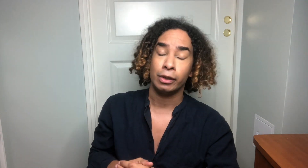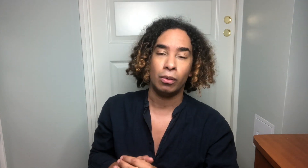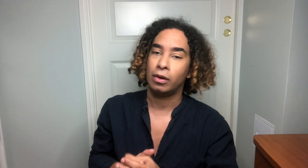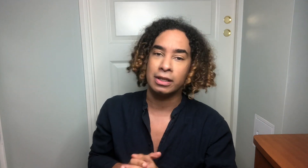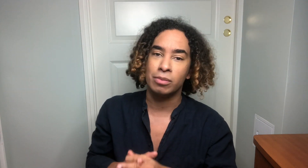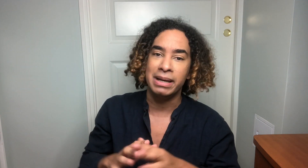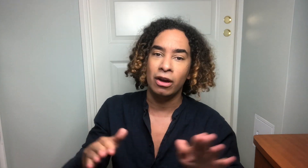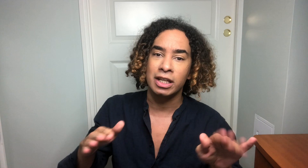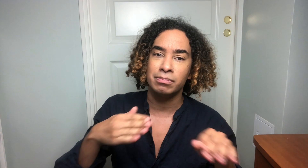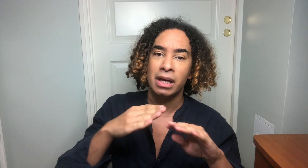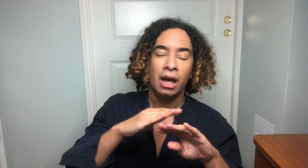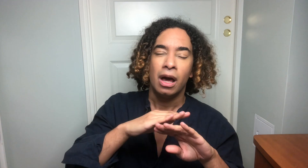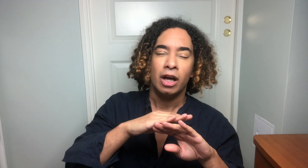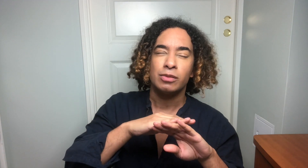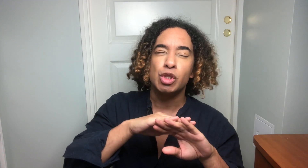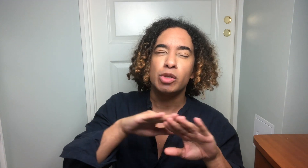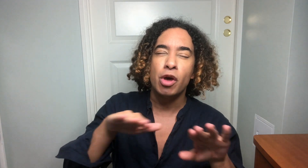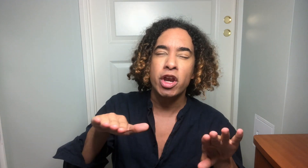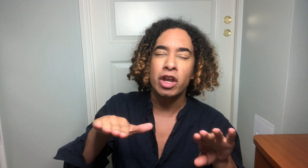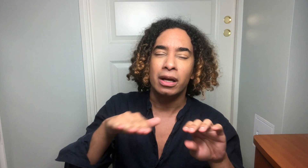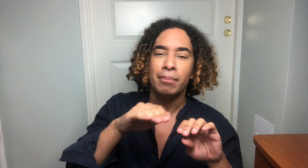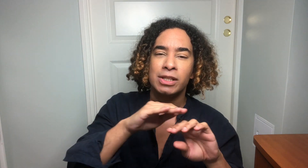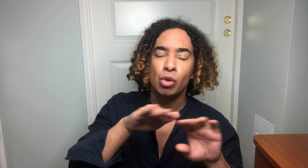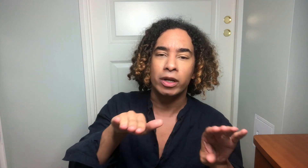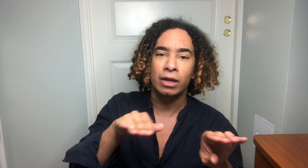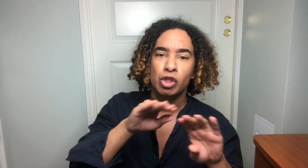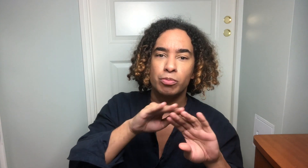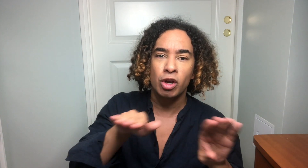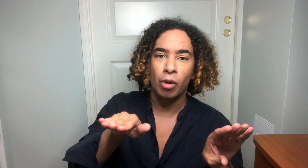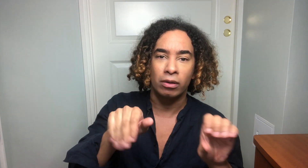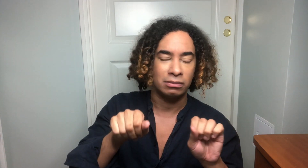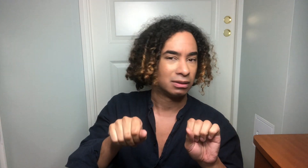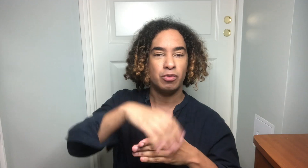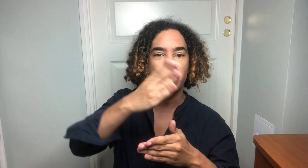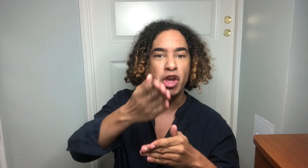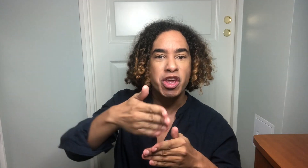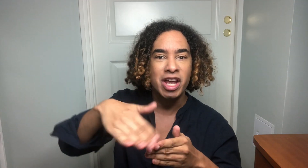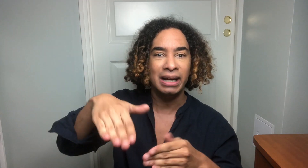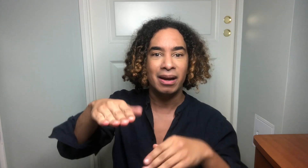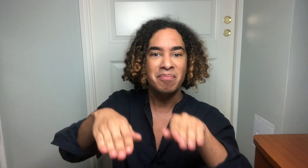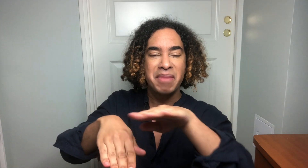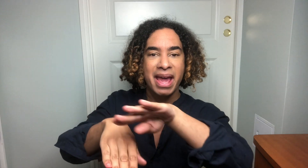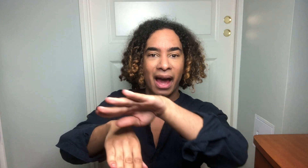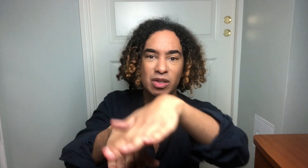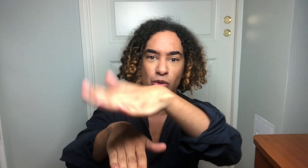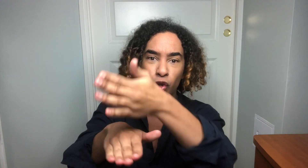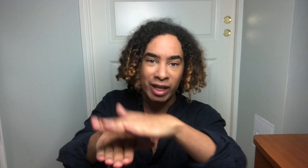Han er så mild. Han er som smør med sukker og smør på. Han er som fløyel med hudkrem